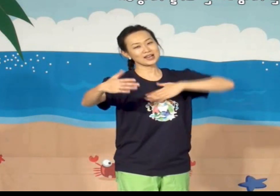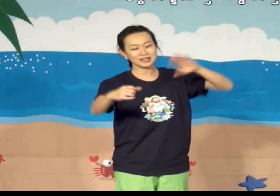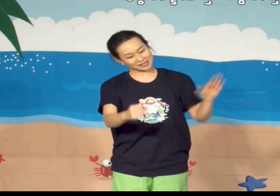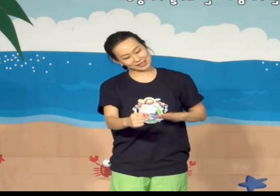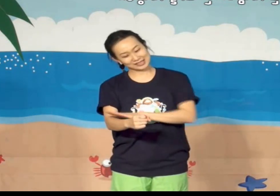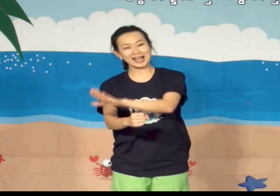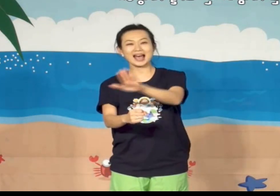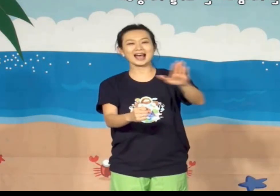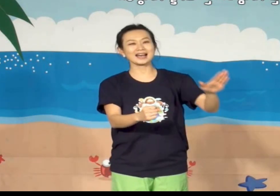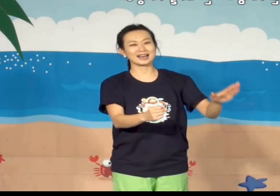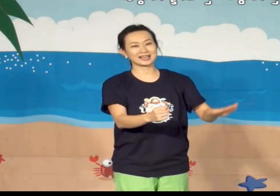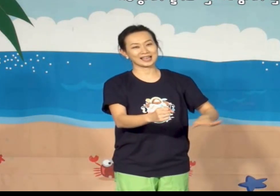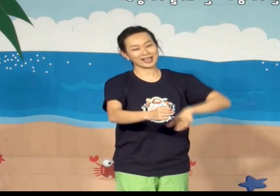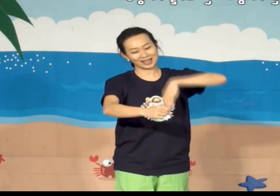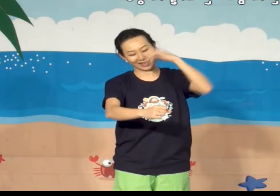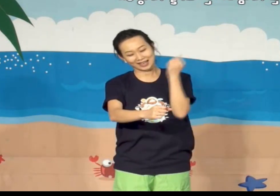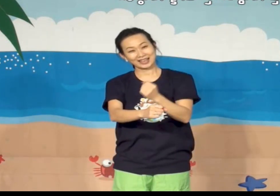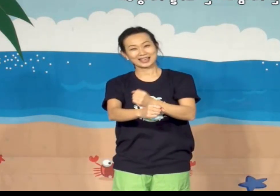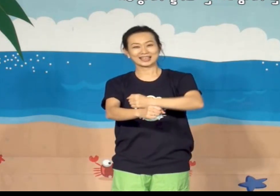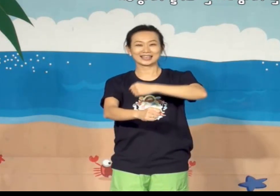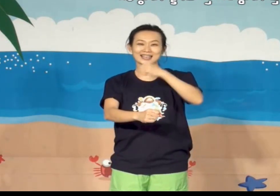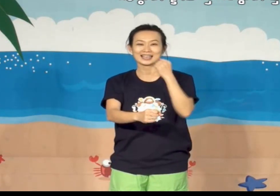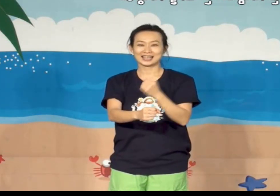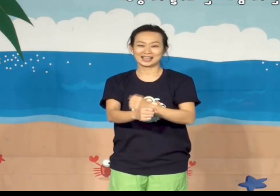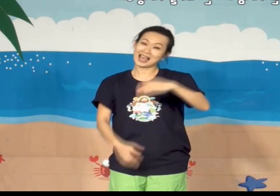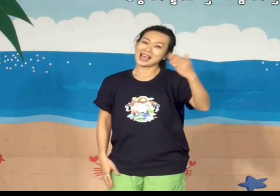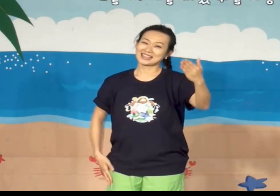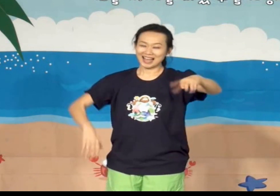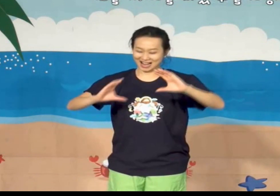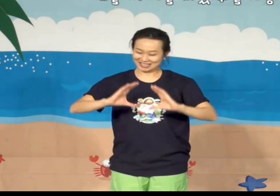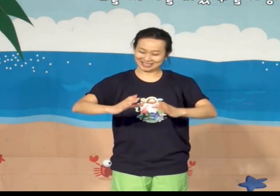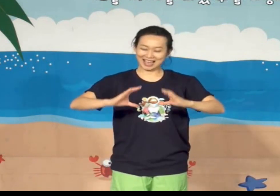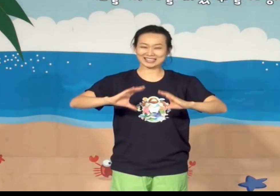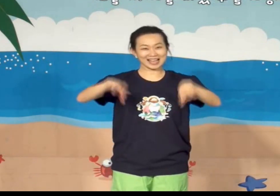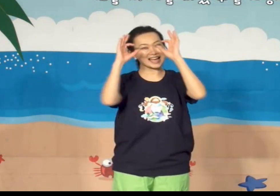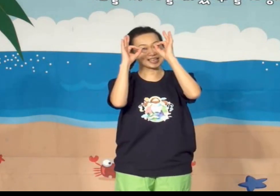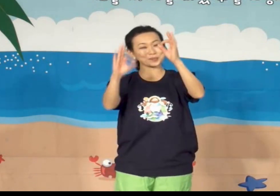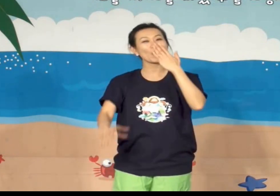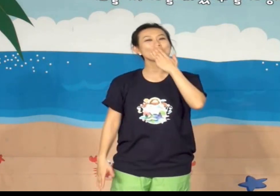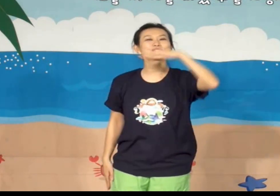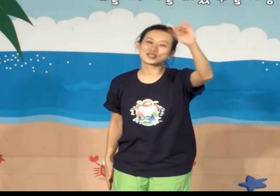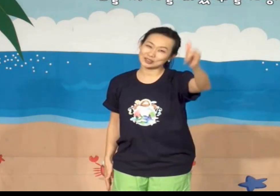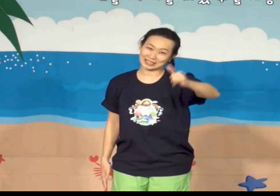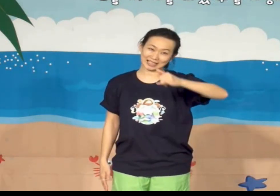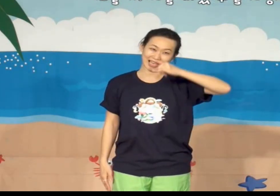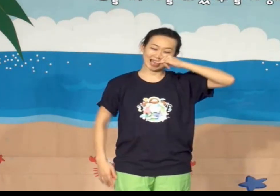눈부신 사랑아 눈부신 사랑해 눈부신 세상이 볼 수 있게